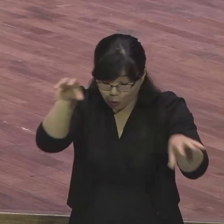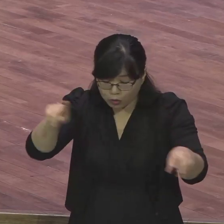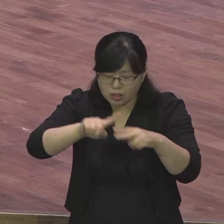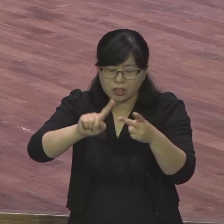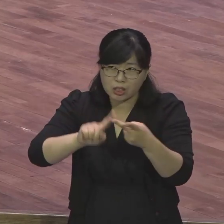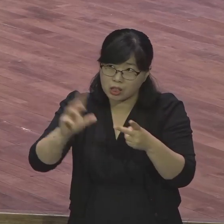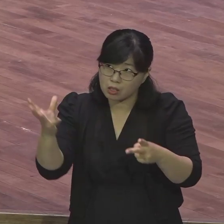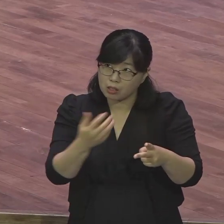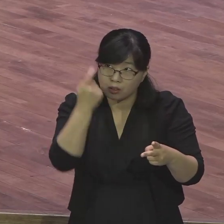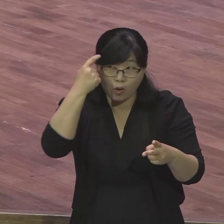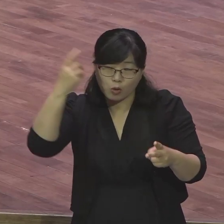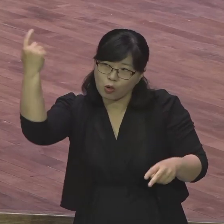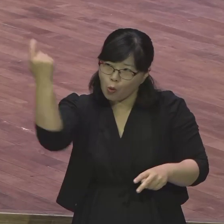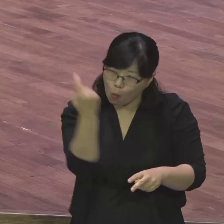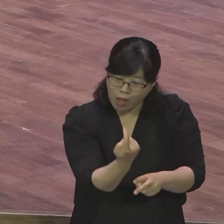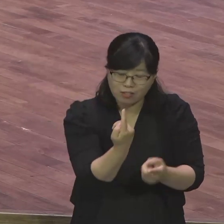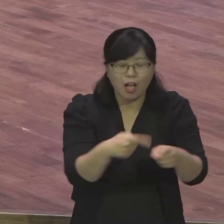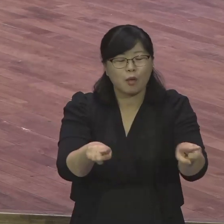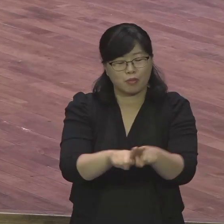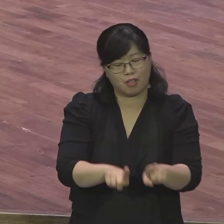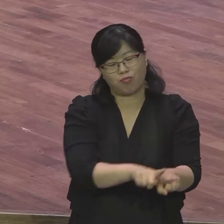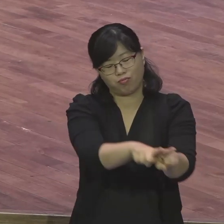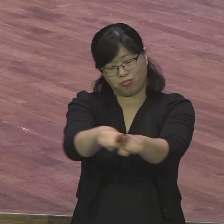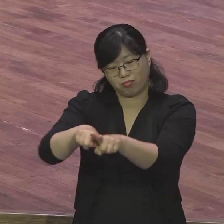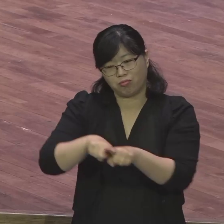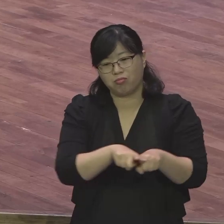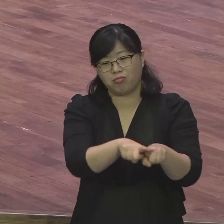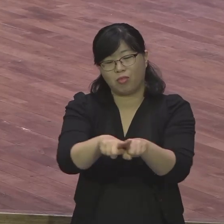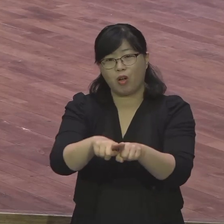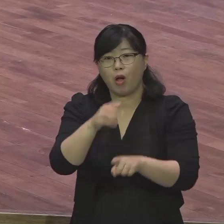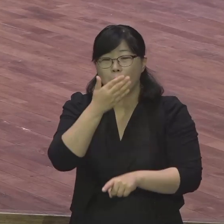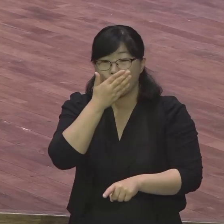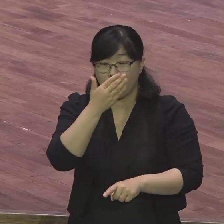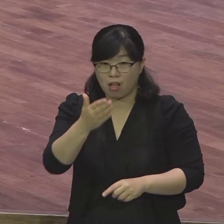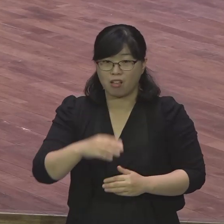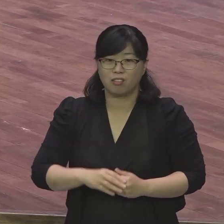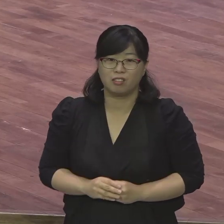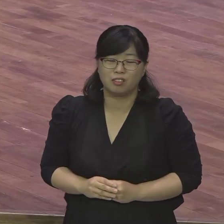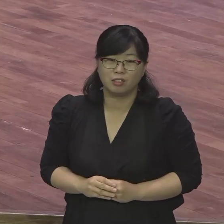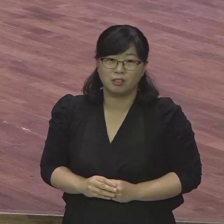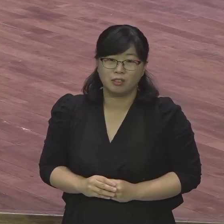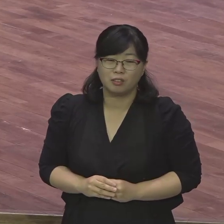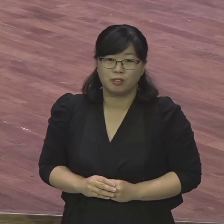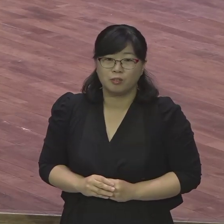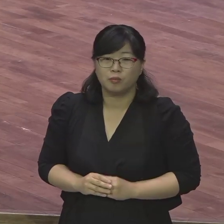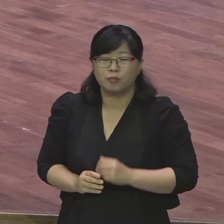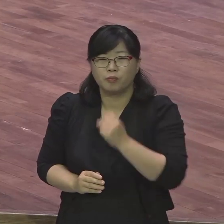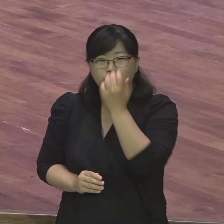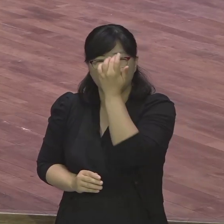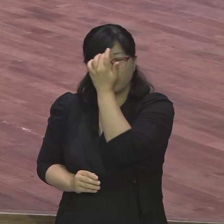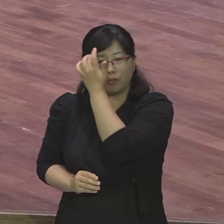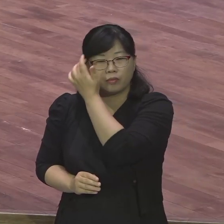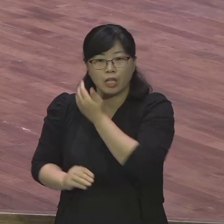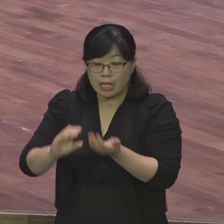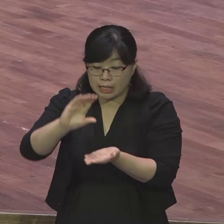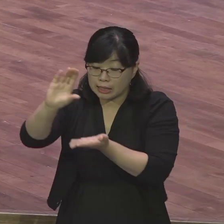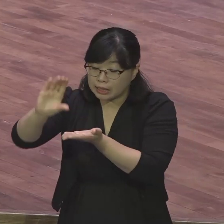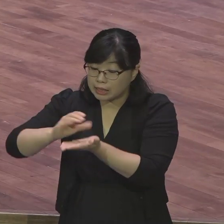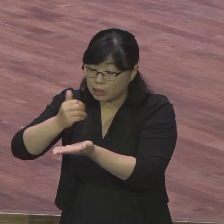있는데 이 성령은 하나님께로 오시고 예수께로 오신 영이다. 그리스도 영이 없으면 뭐요?